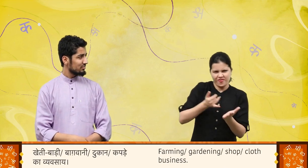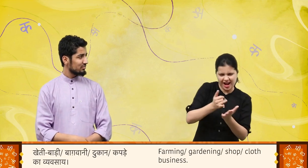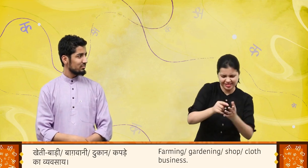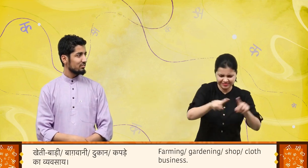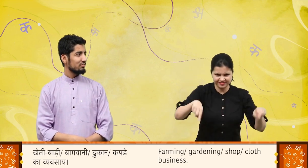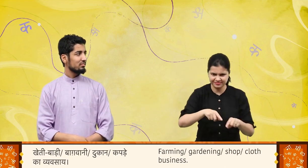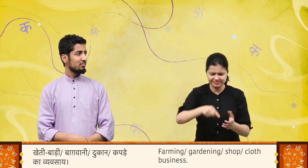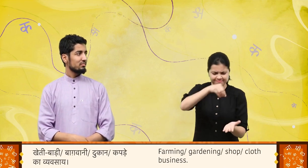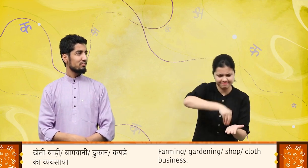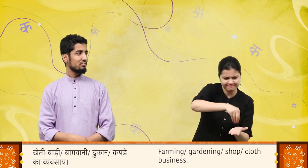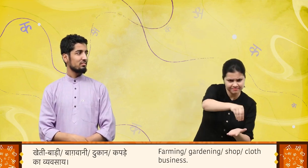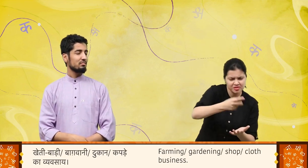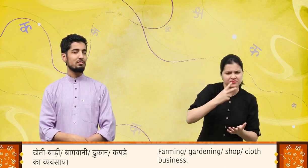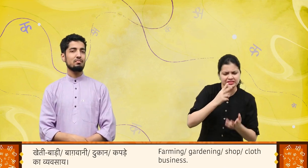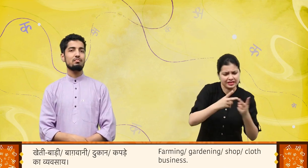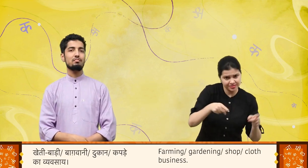बागवानी,